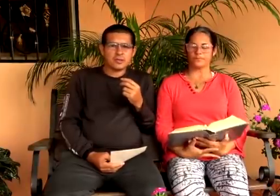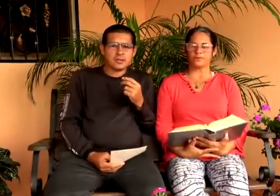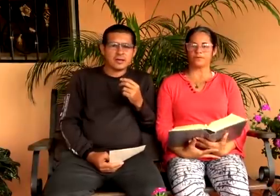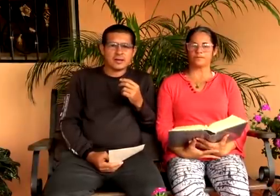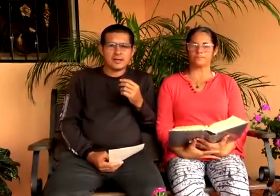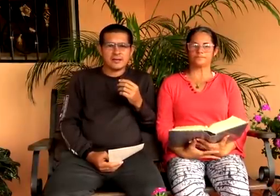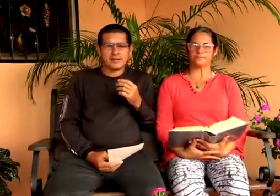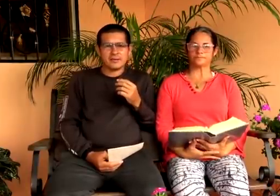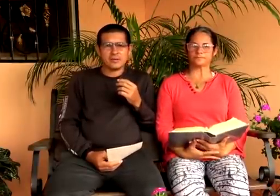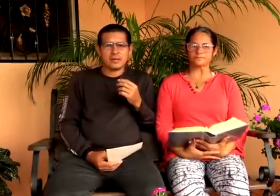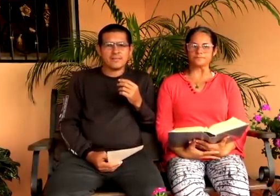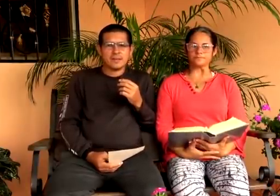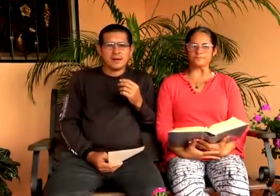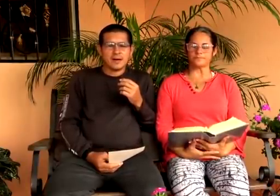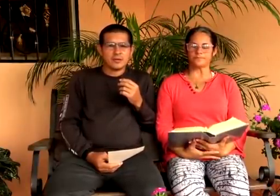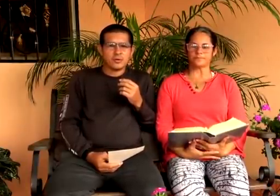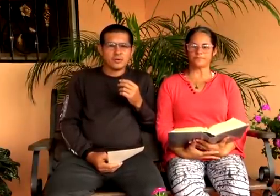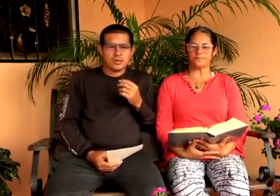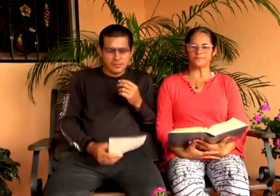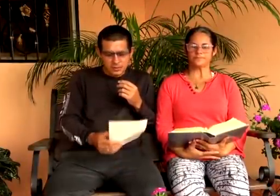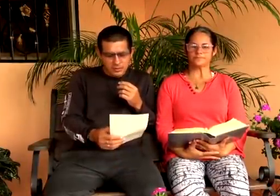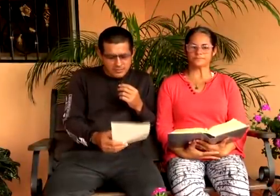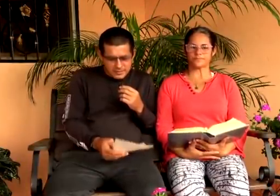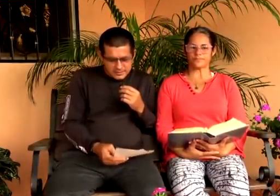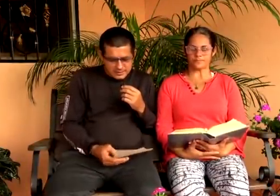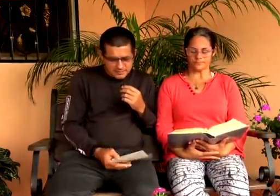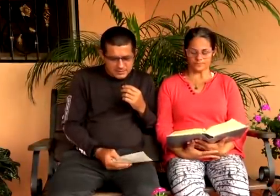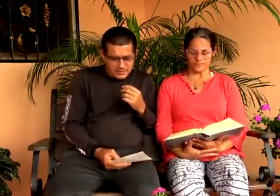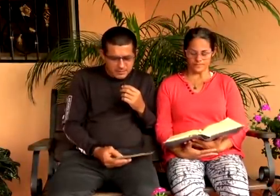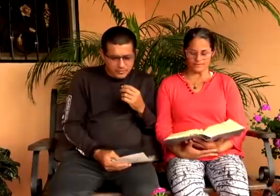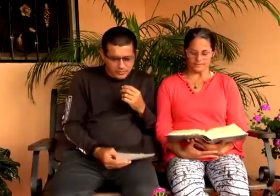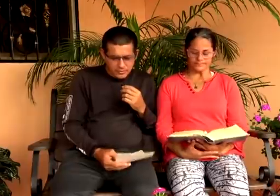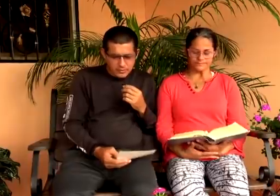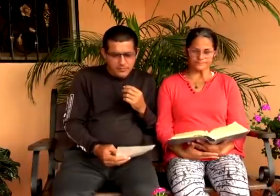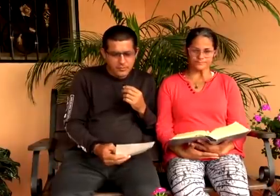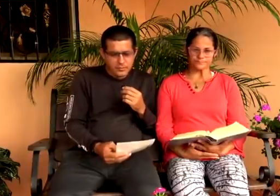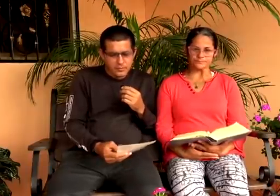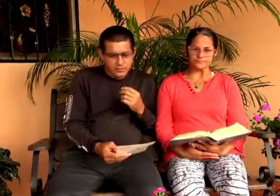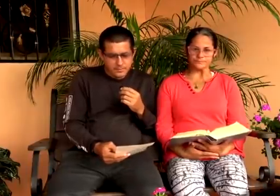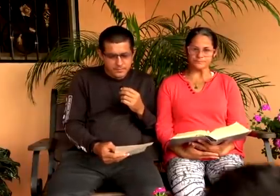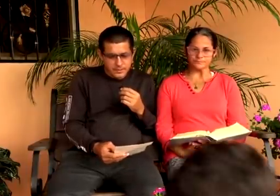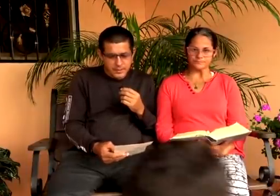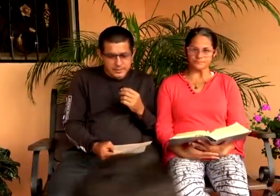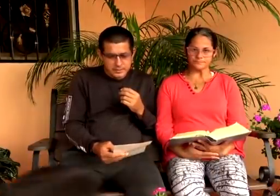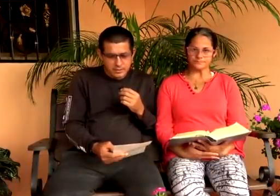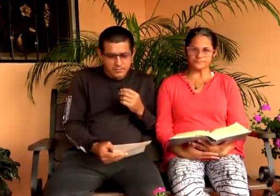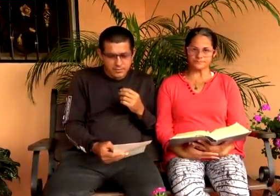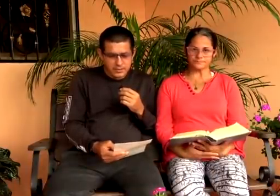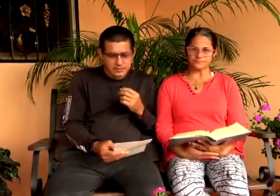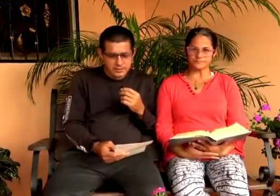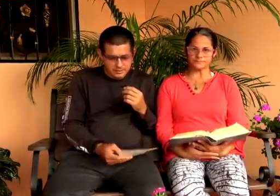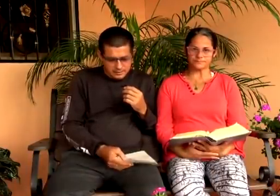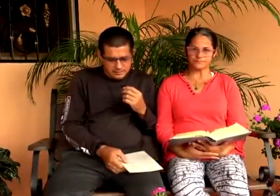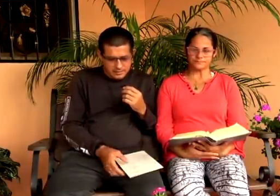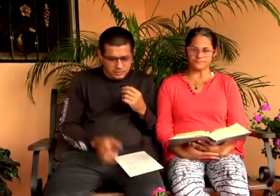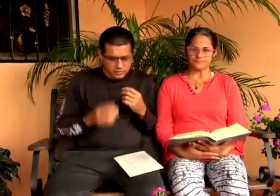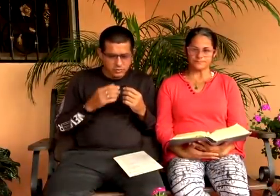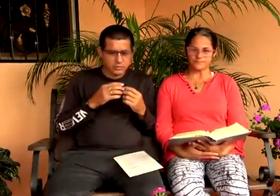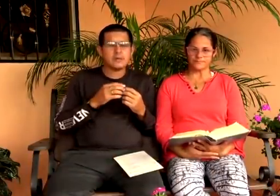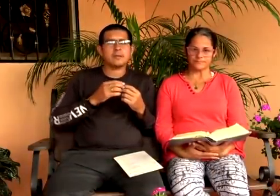amor, Desde acá de Venezuela, A todos ustedes. Pero hoy lo vamos a hacer especial por, Por Eliseo Flores.